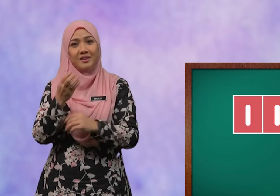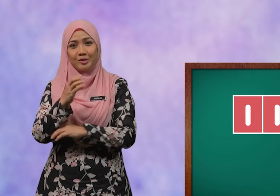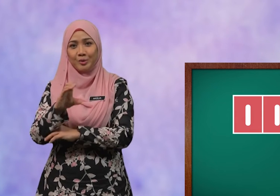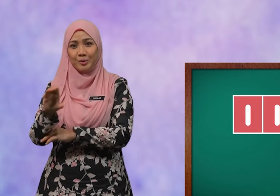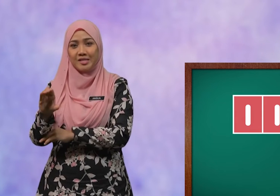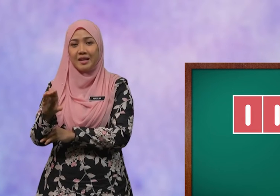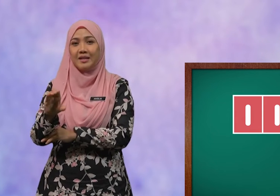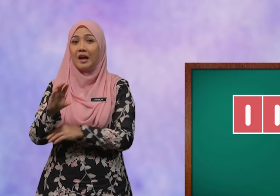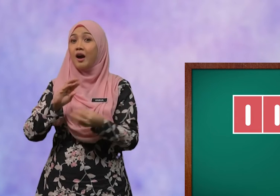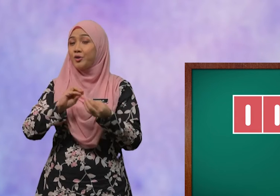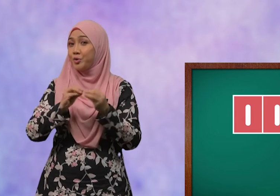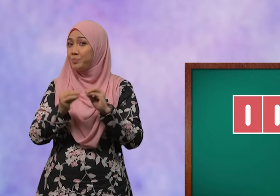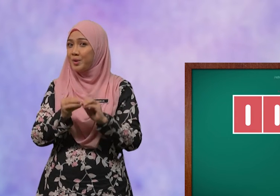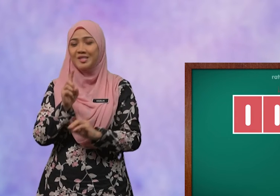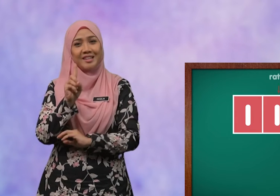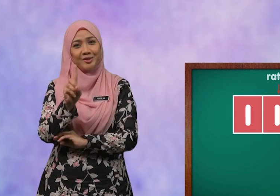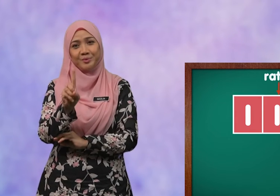ratus adalah nombor satu.